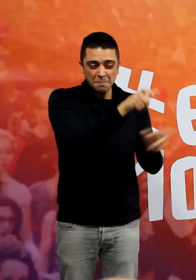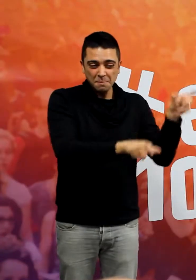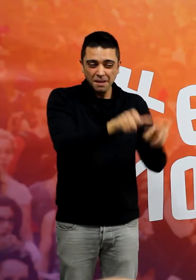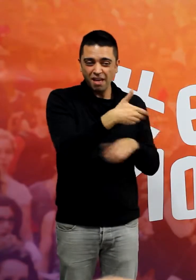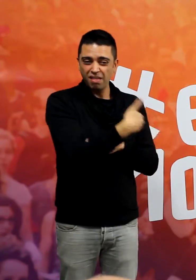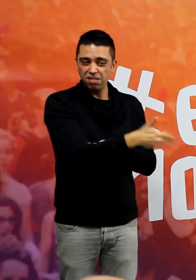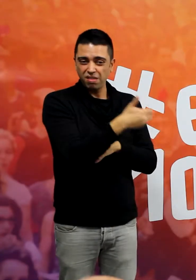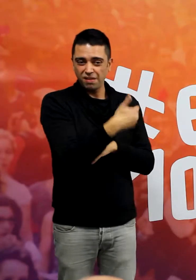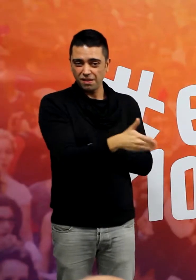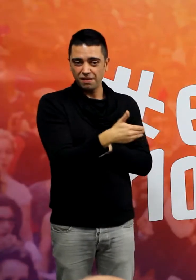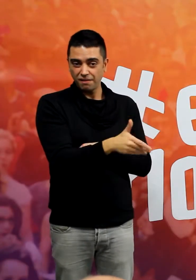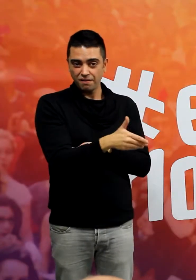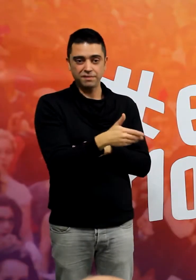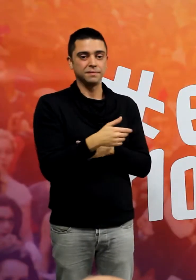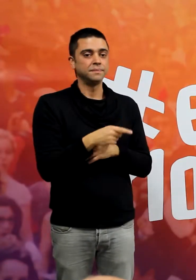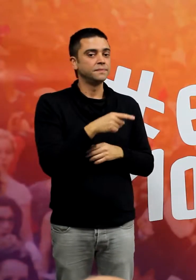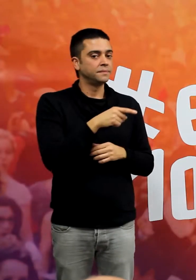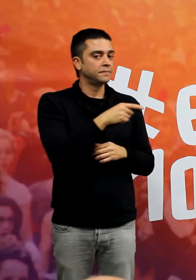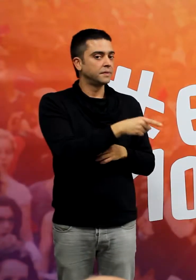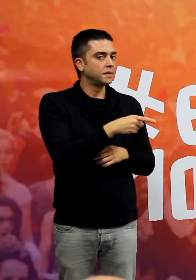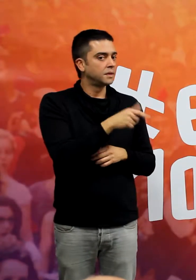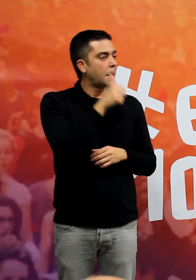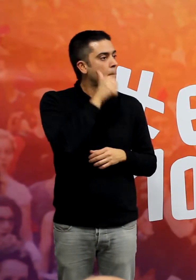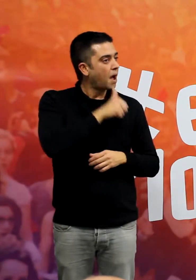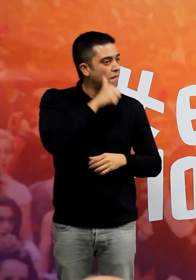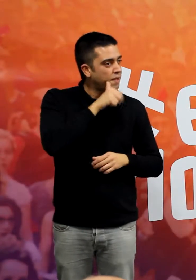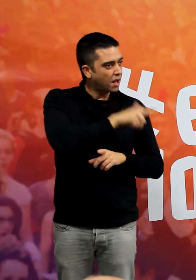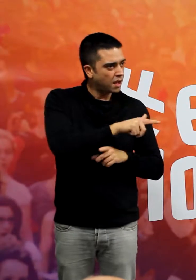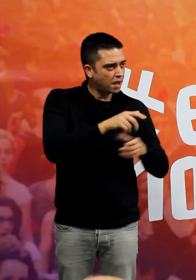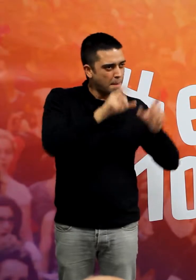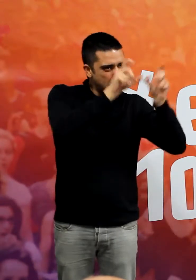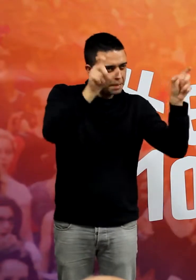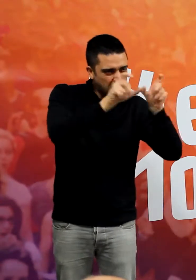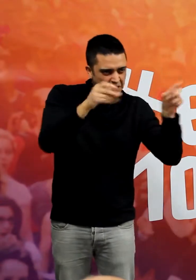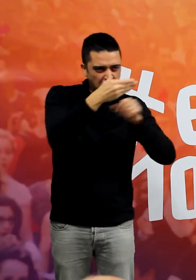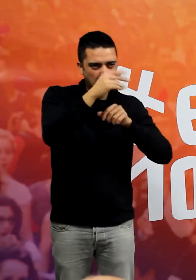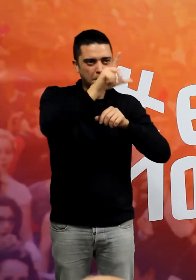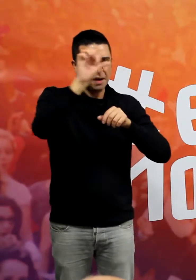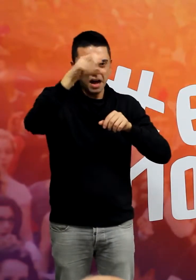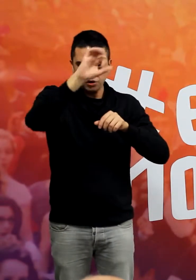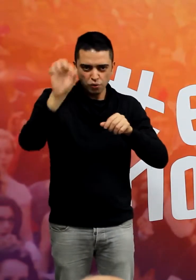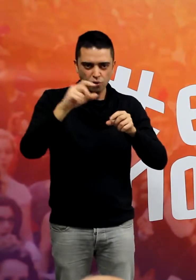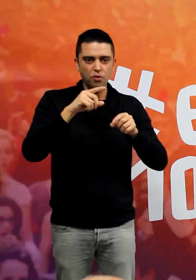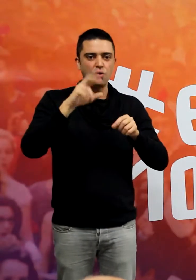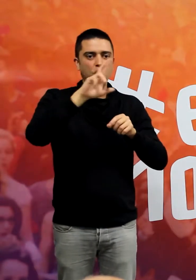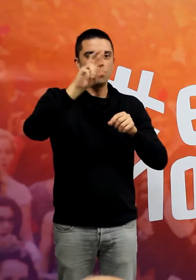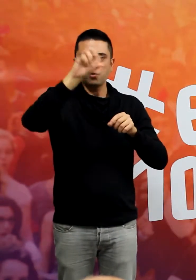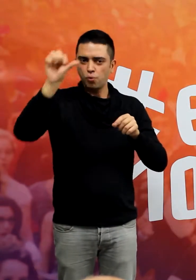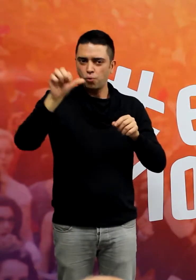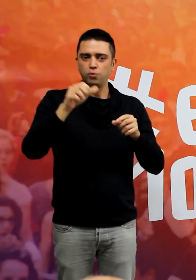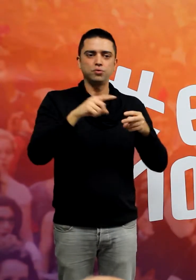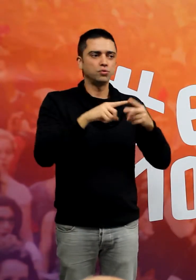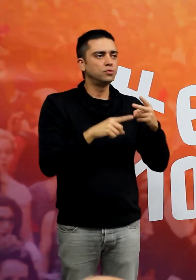Aquesta màfia que ens ha governat, aquesta màfia de Brugal, de Gürtel, de Blasco, de Rus, de